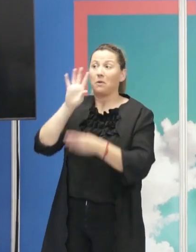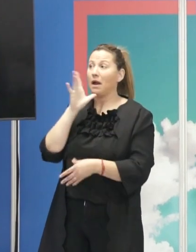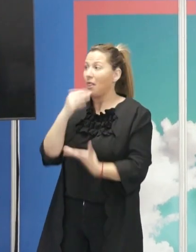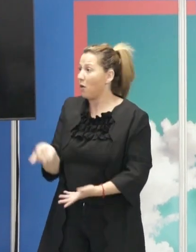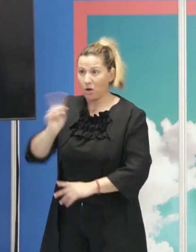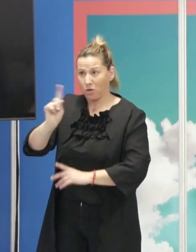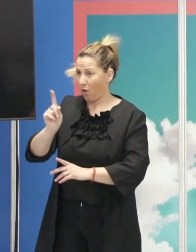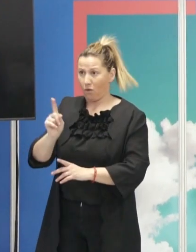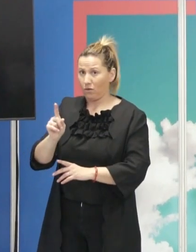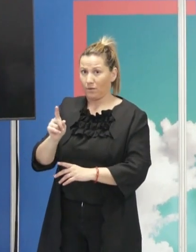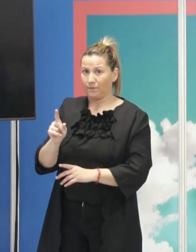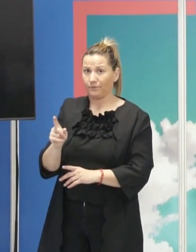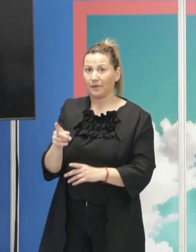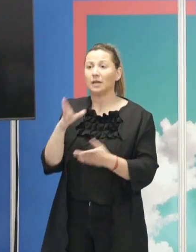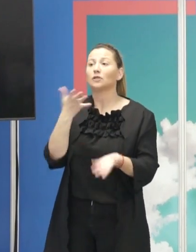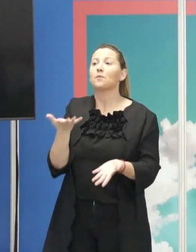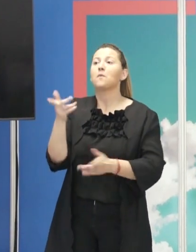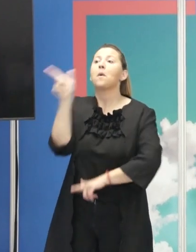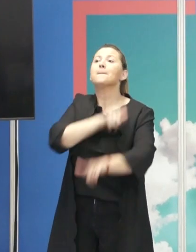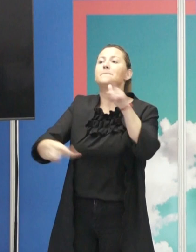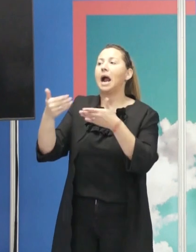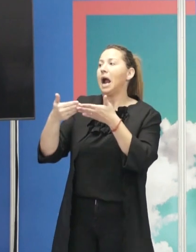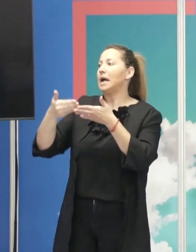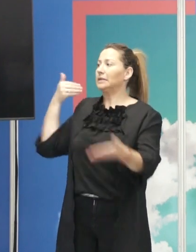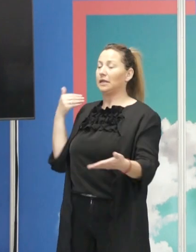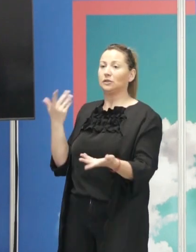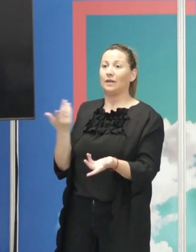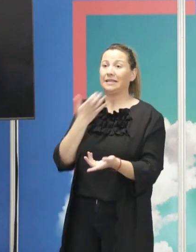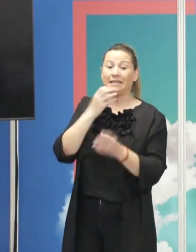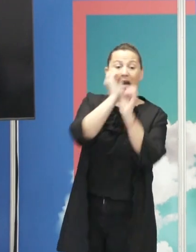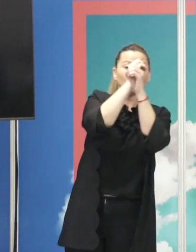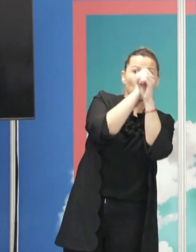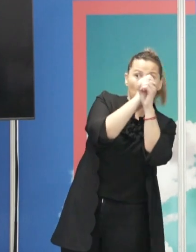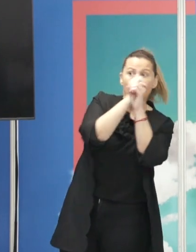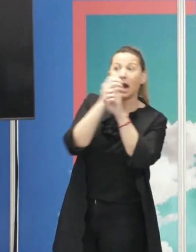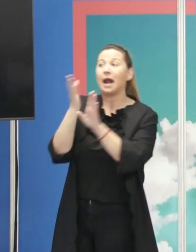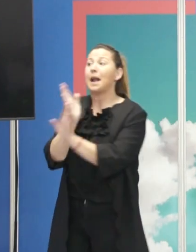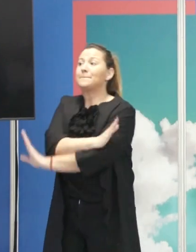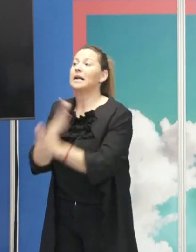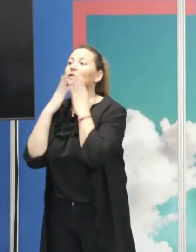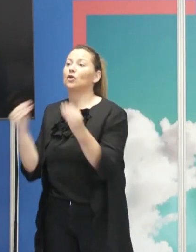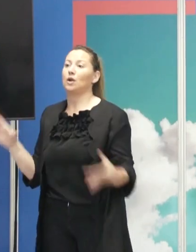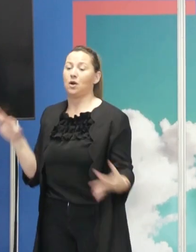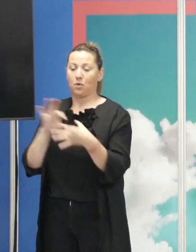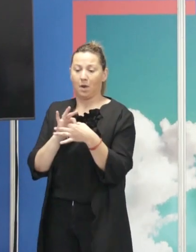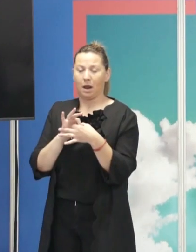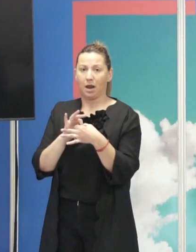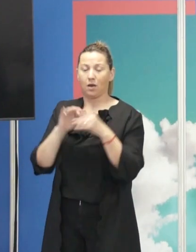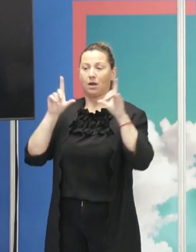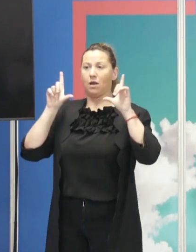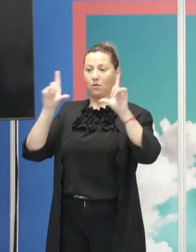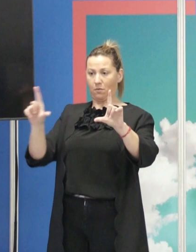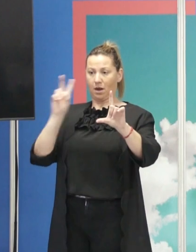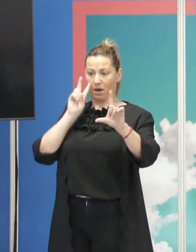tiempo en el tiempo hacia atrás. Porque si unimos la prehistoria y la astronomía, siempre hay un objeto astronómico cuya imagen, aunque la vemos